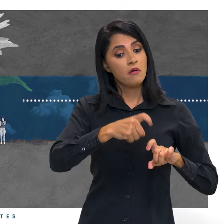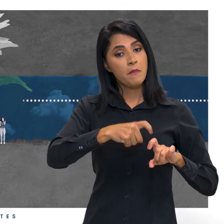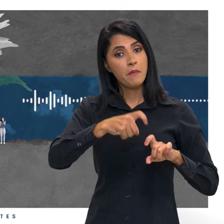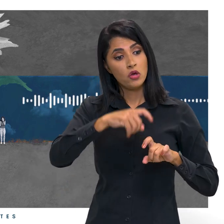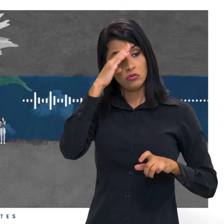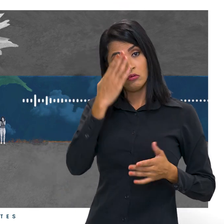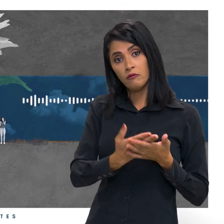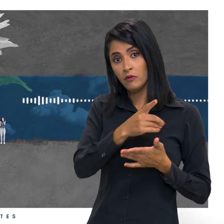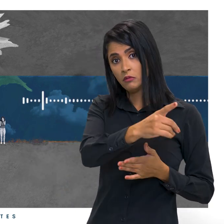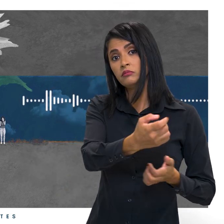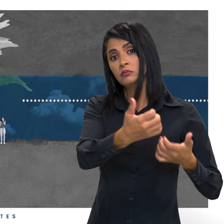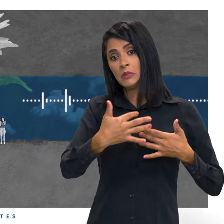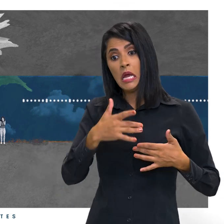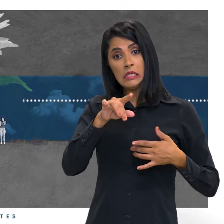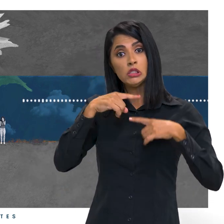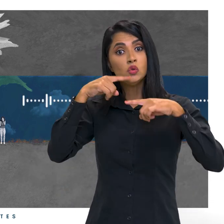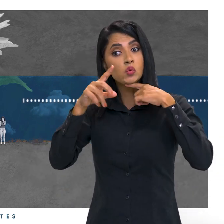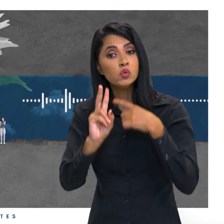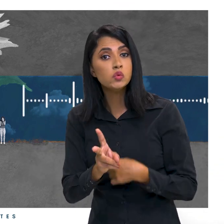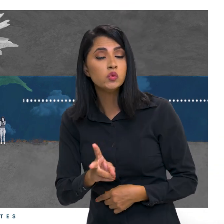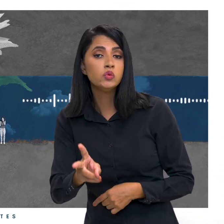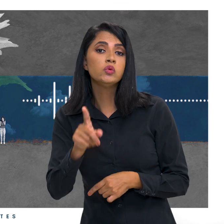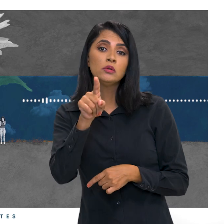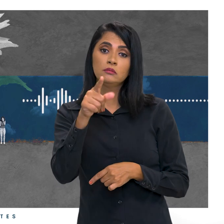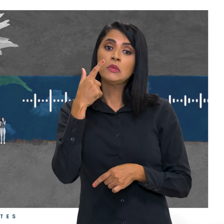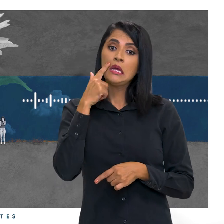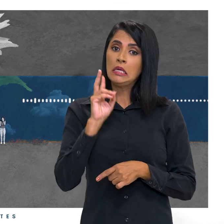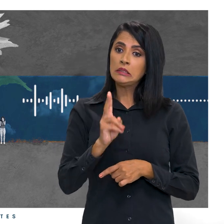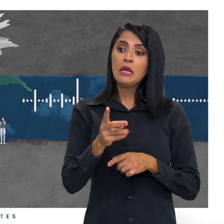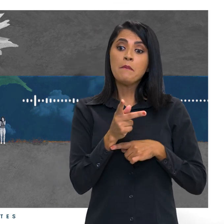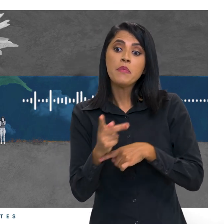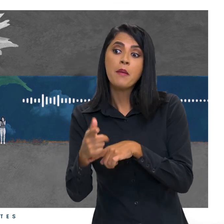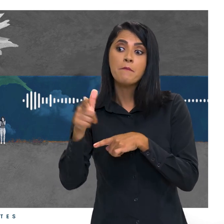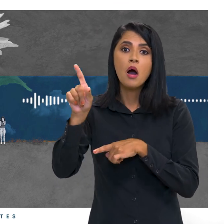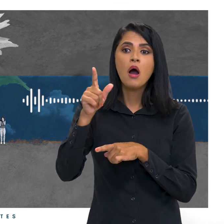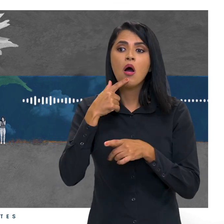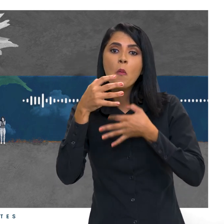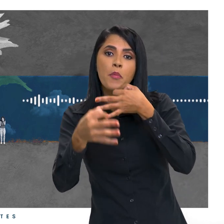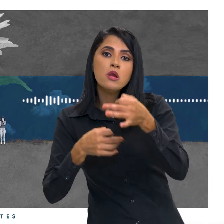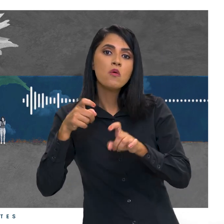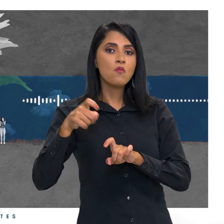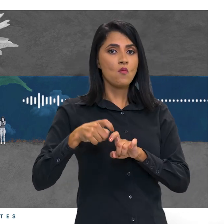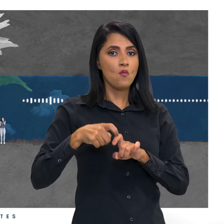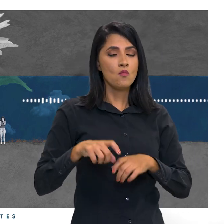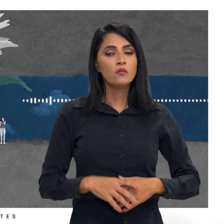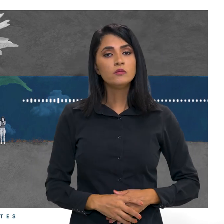confiança. E se a dúvida persistir, ir sempre atrás de mais opiniões médicas.